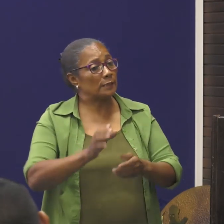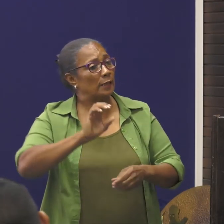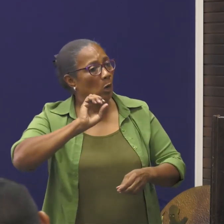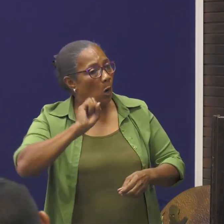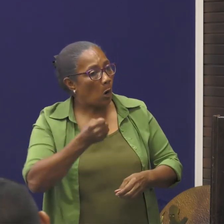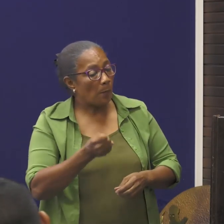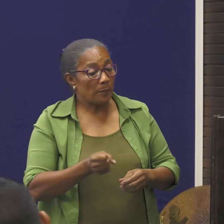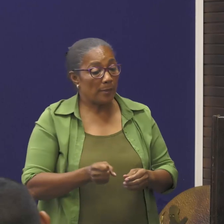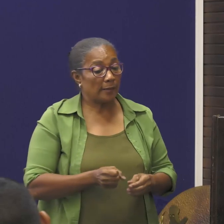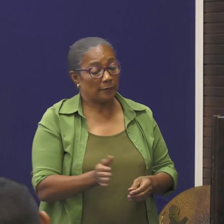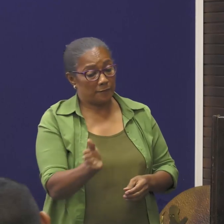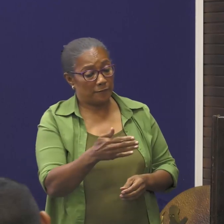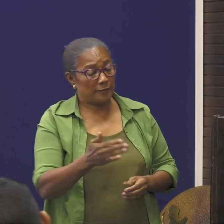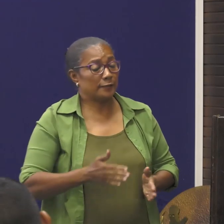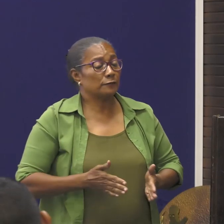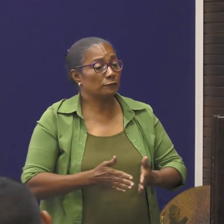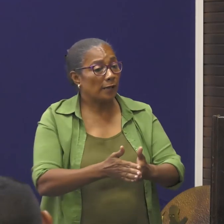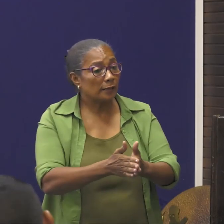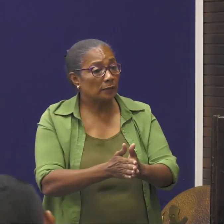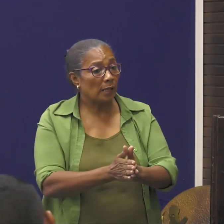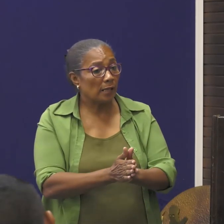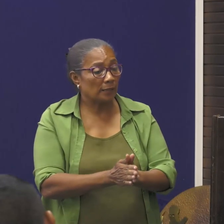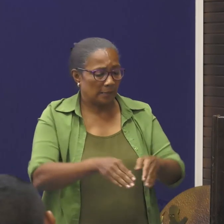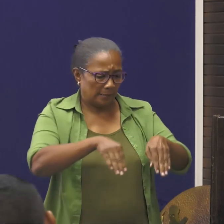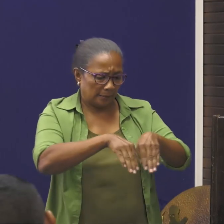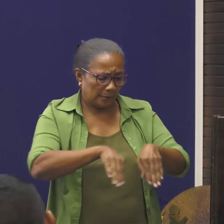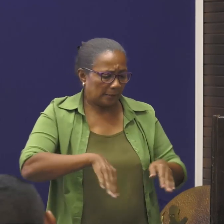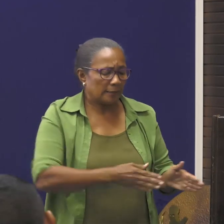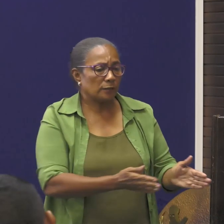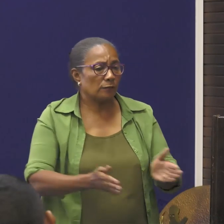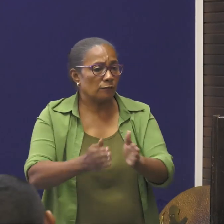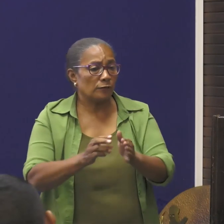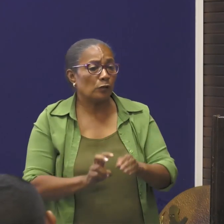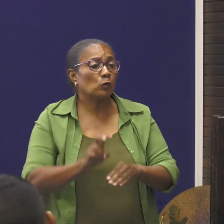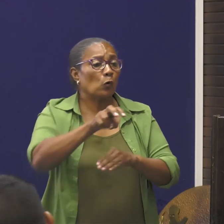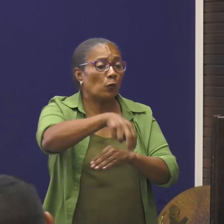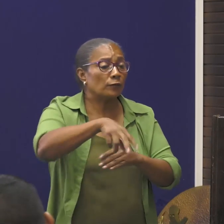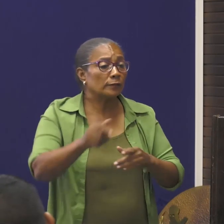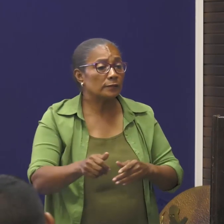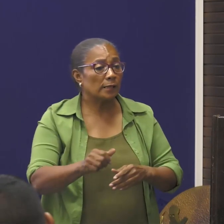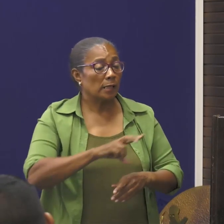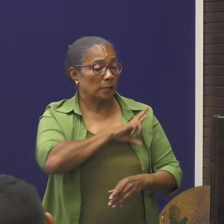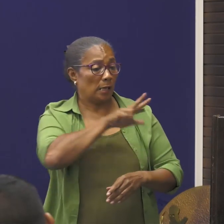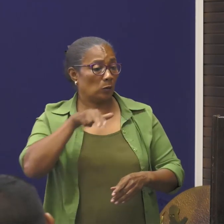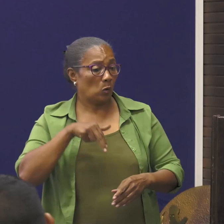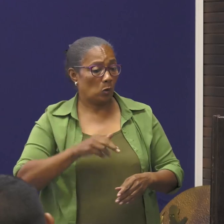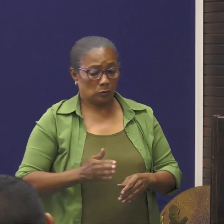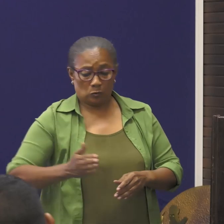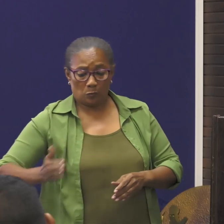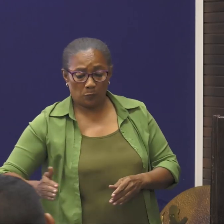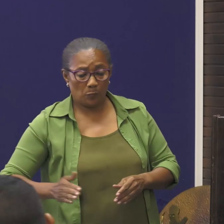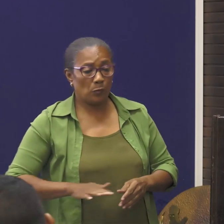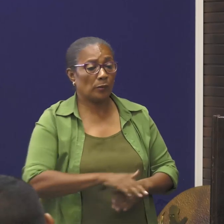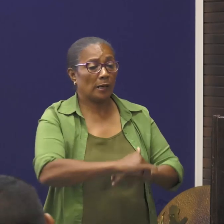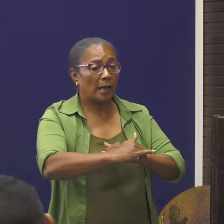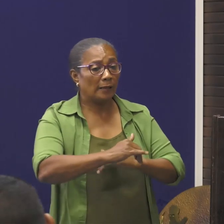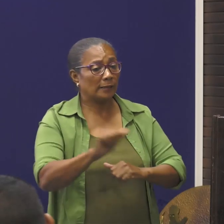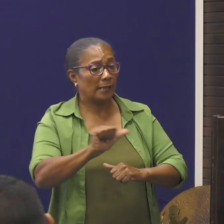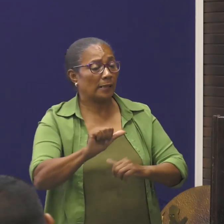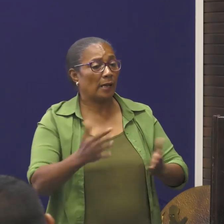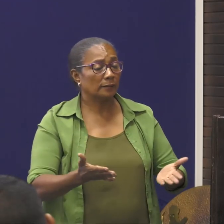om met de vissersvaartuigen, de grensrivieren over te steken, naar onze buurlanden, en vice versa.